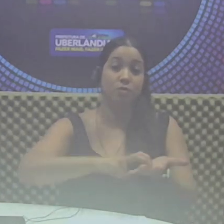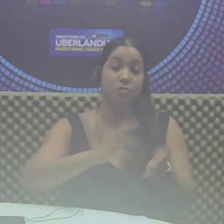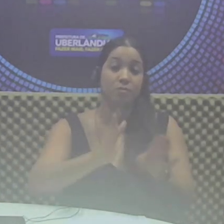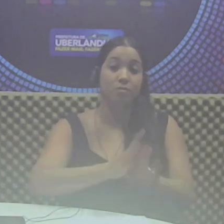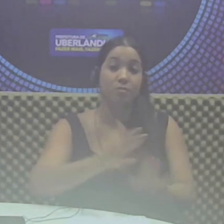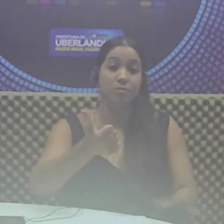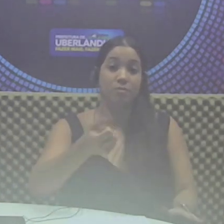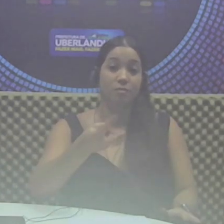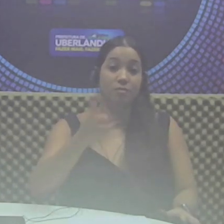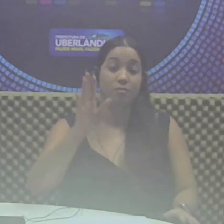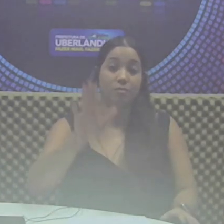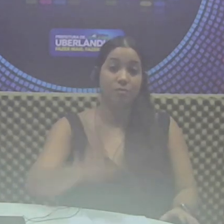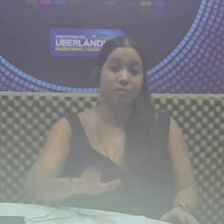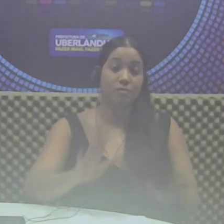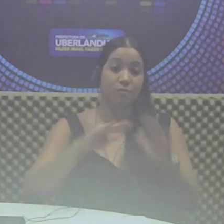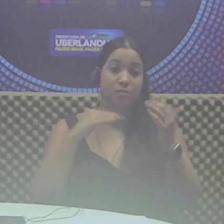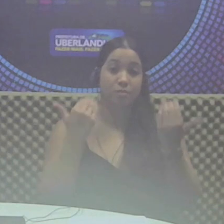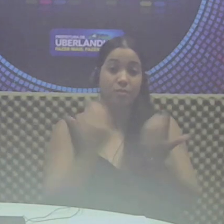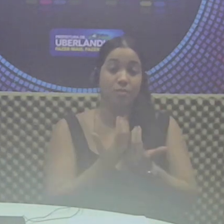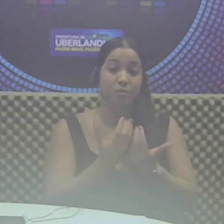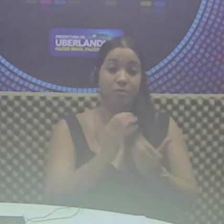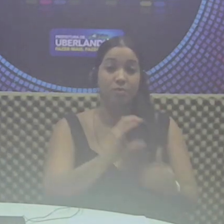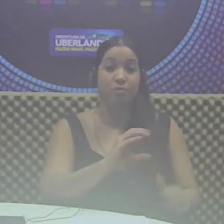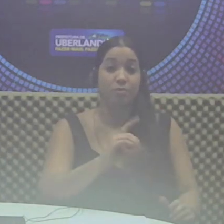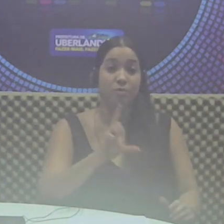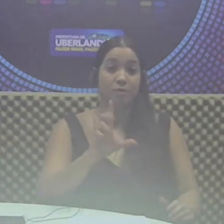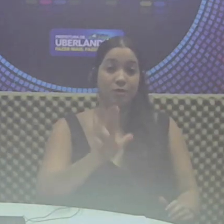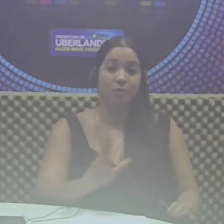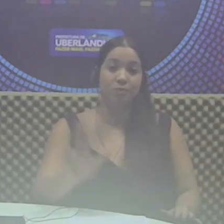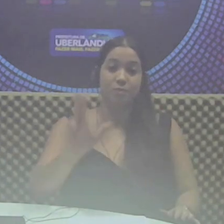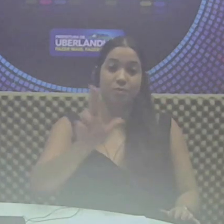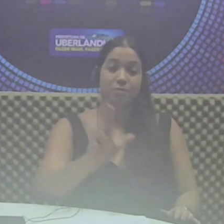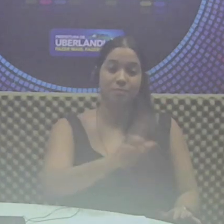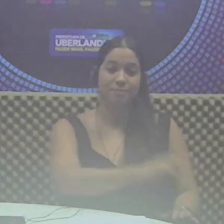uma da tarde, no auditório da CDL, em Uberlândia.